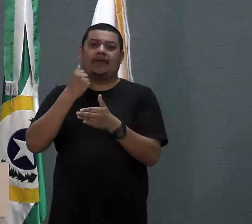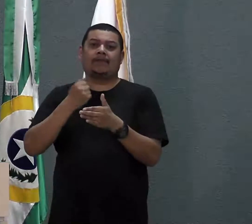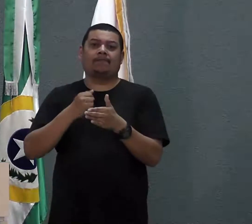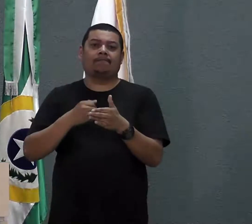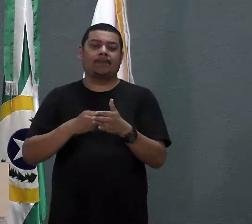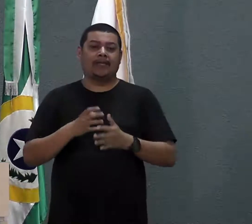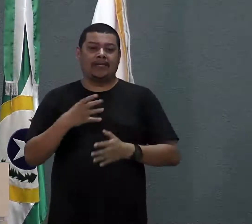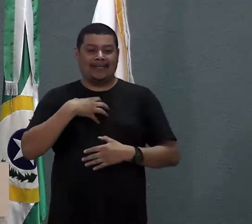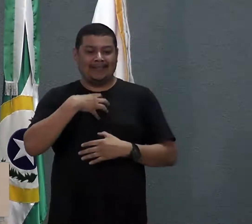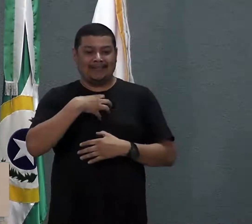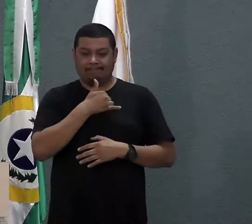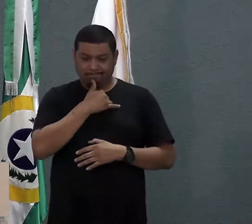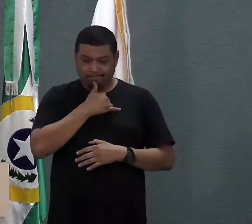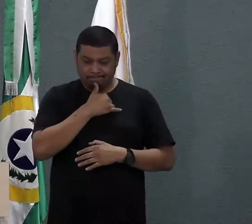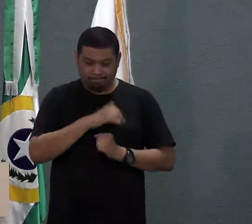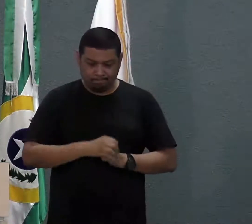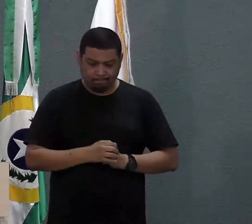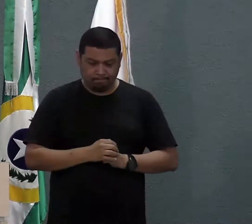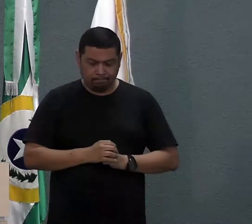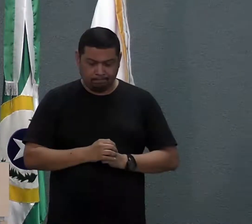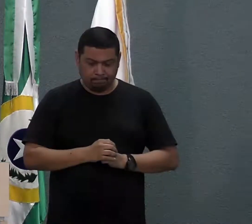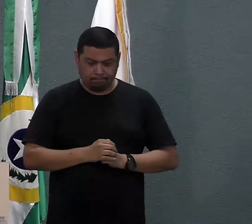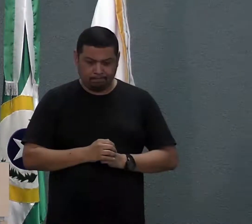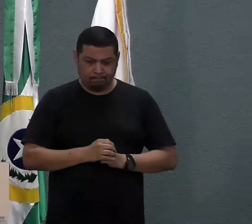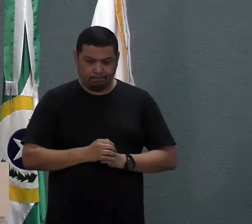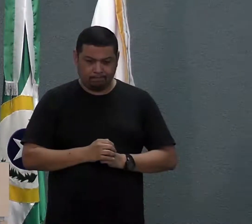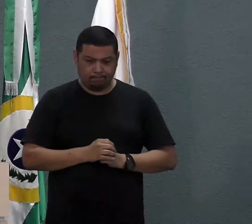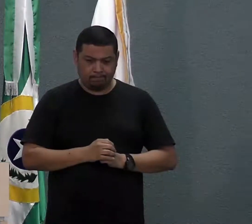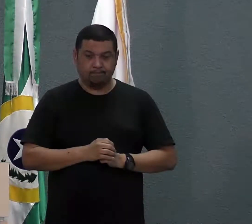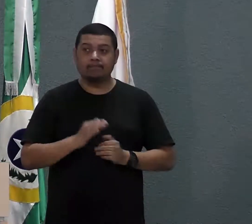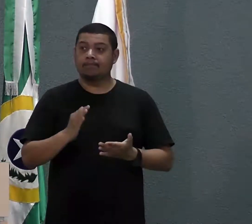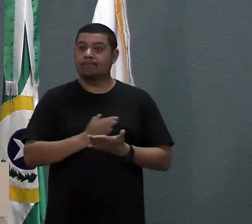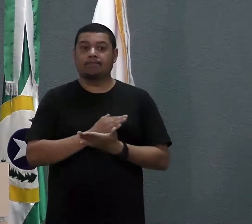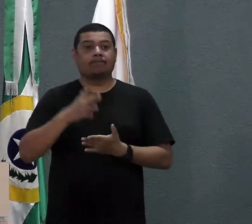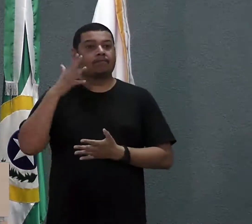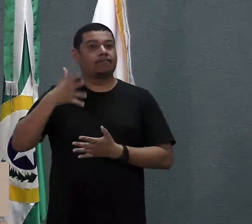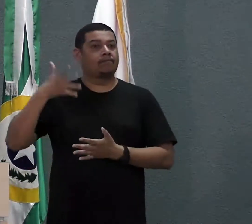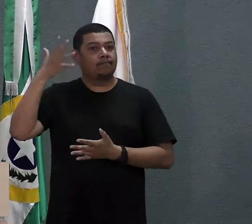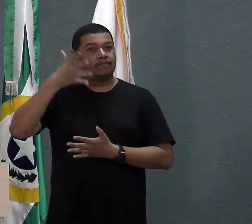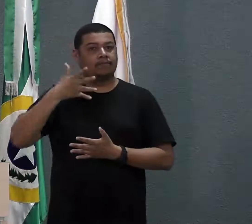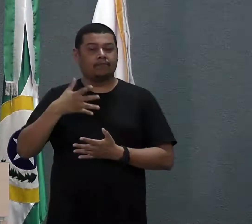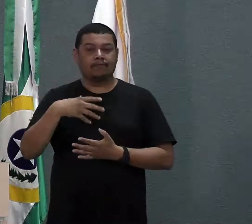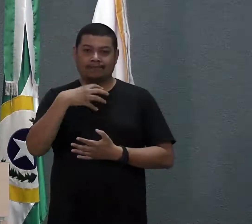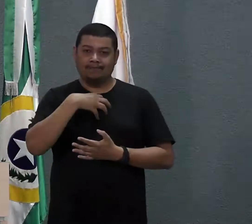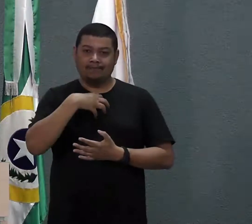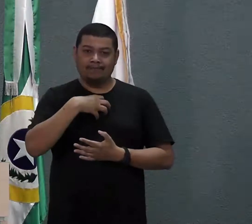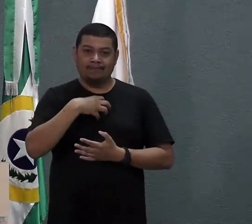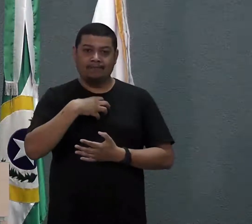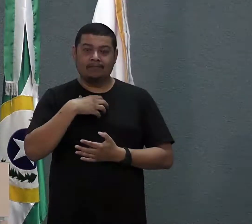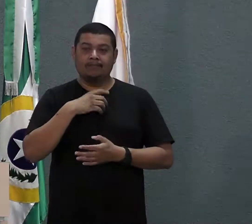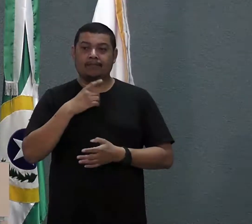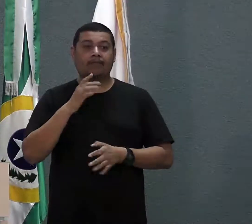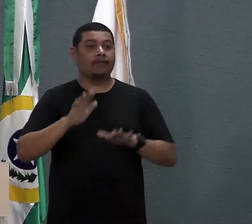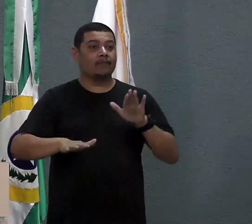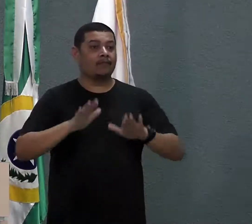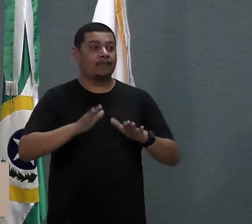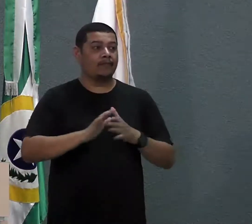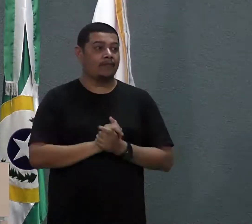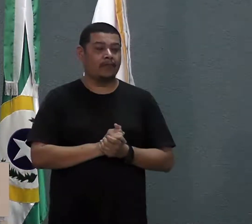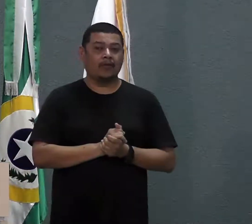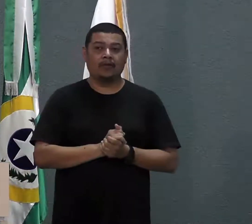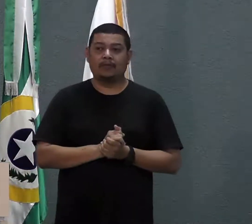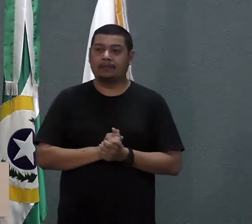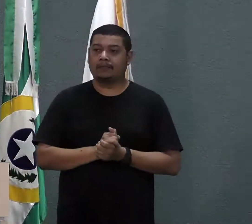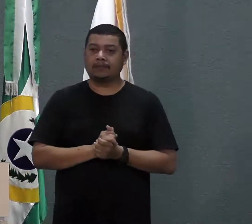muito me entristece, em alguns discursos, a gente perceber que de repente, Paulo Henrique,